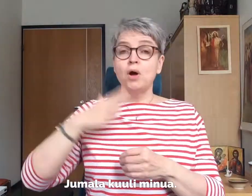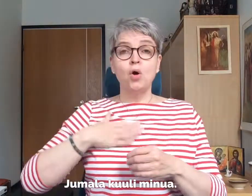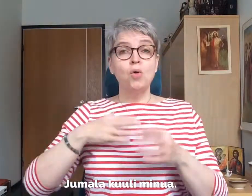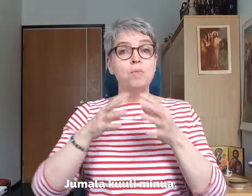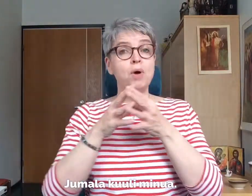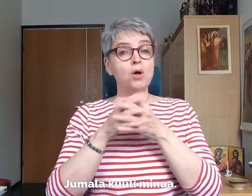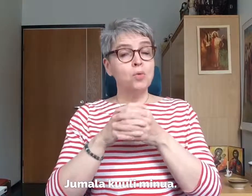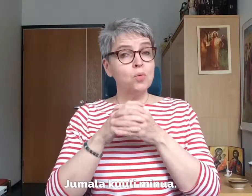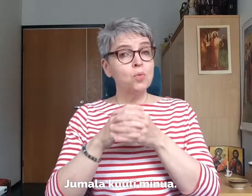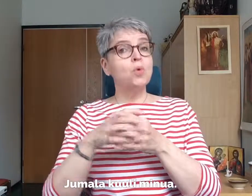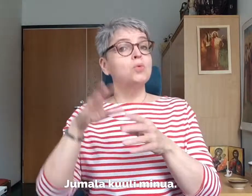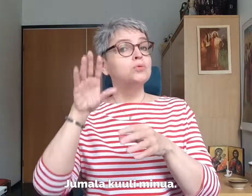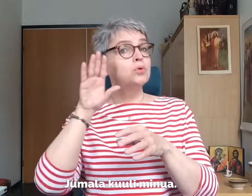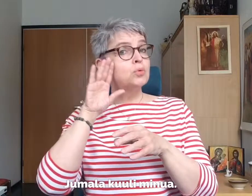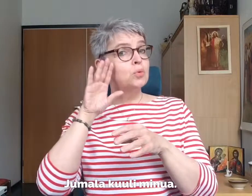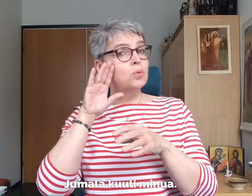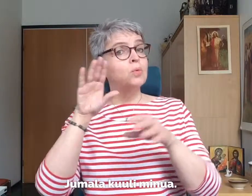Jumala kuuli minua.